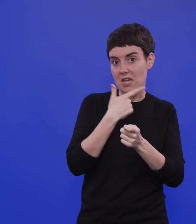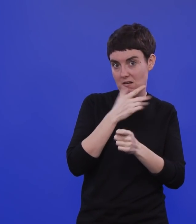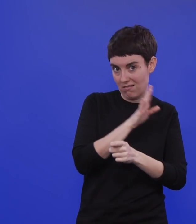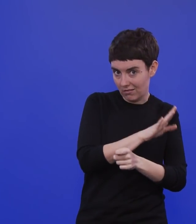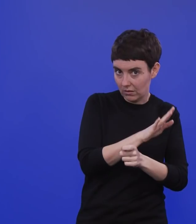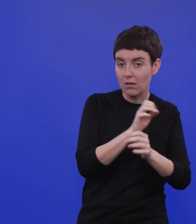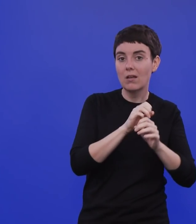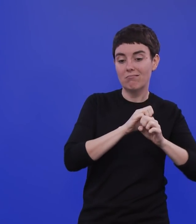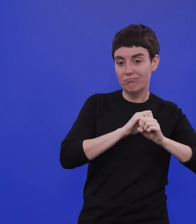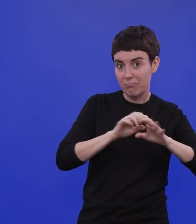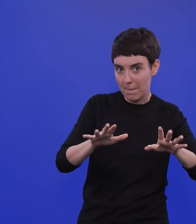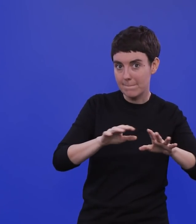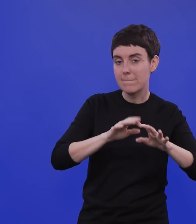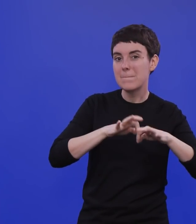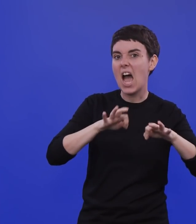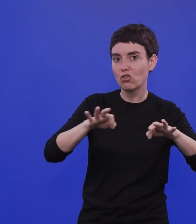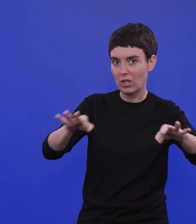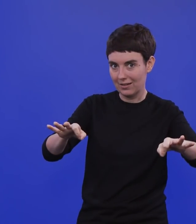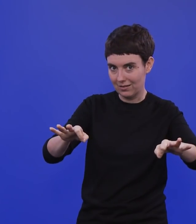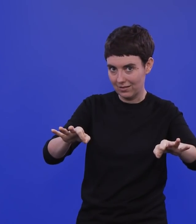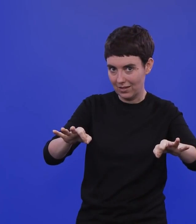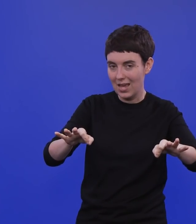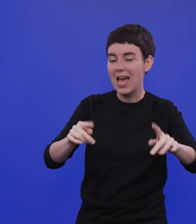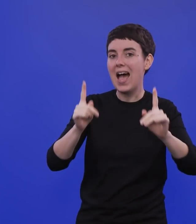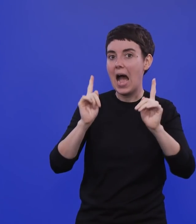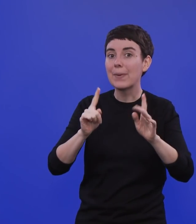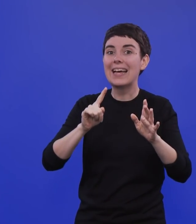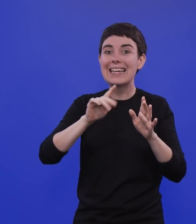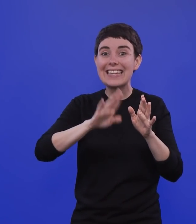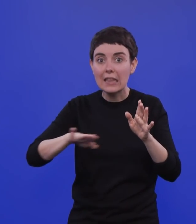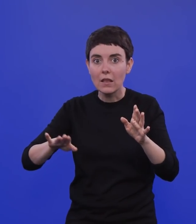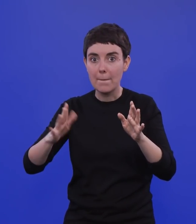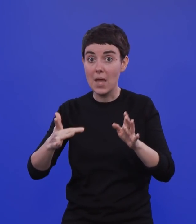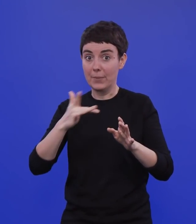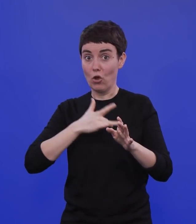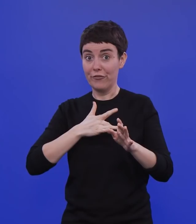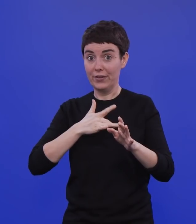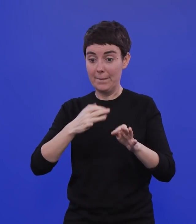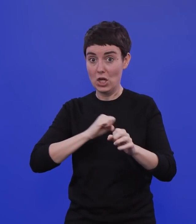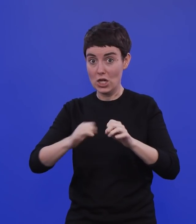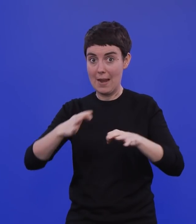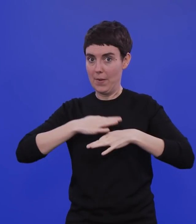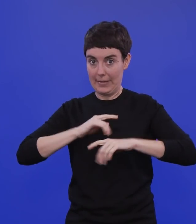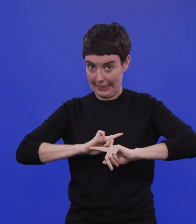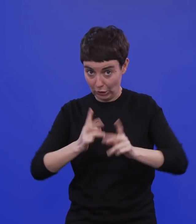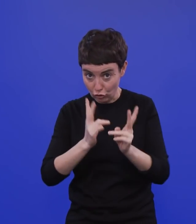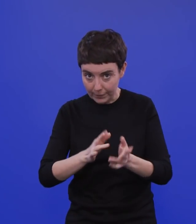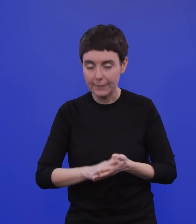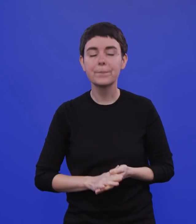nach allem, was man jetzt weiß, Kinder eben nicht überproportional betroffen. Genau, das hatten wir ja schon, ich glaube, war das im